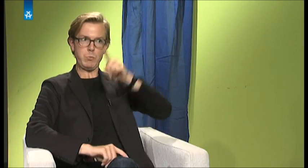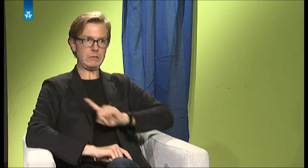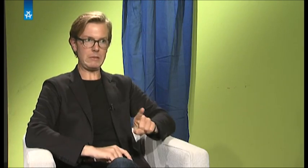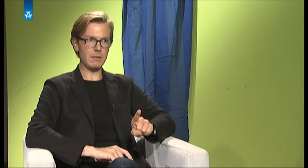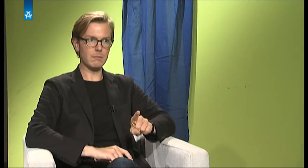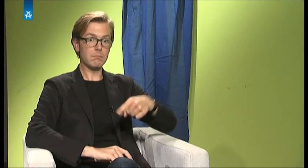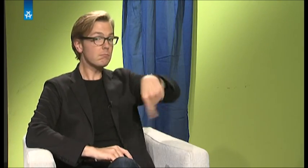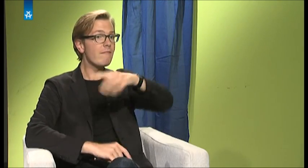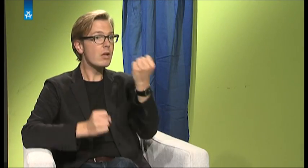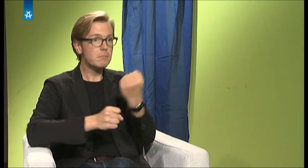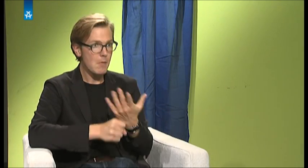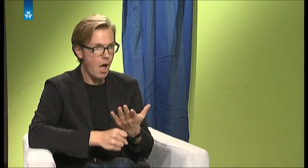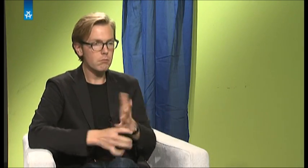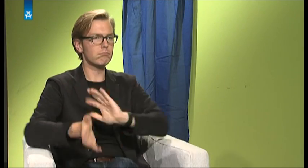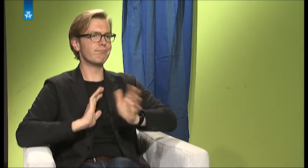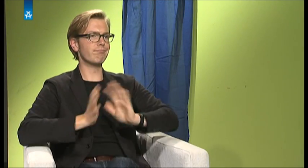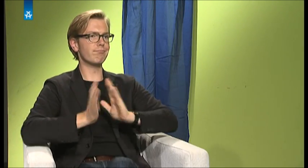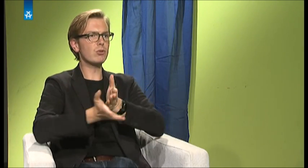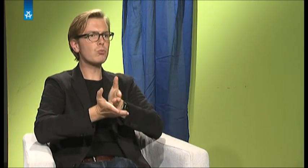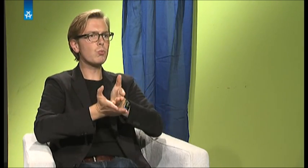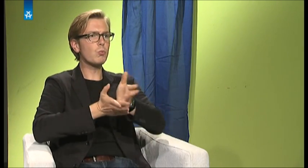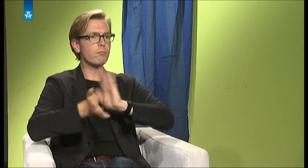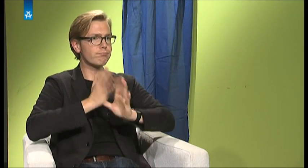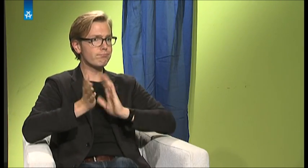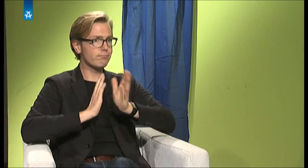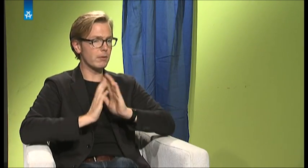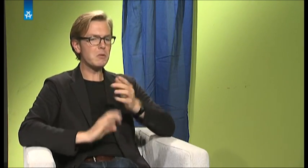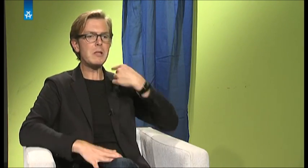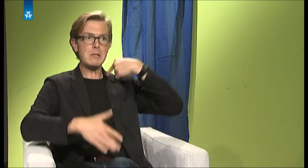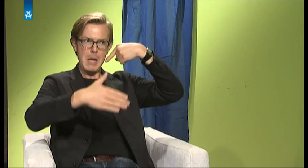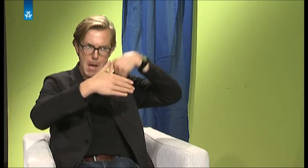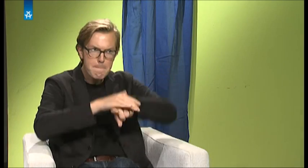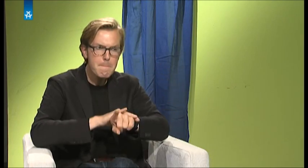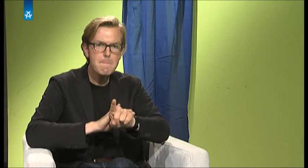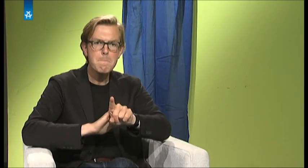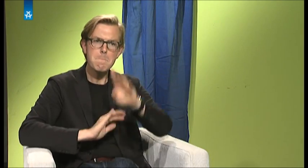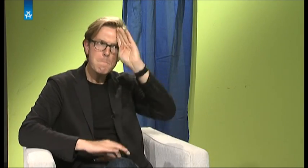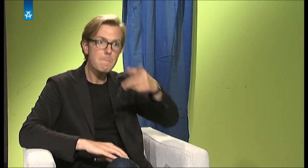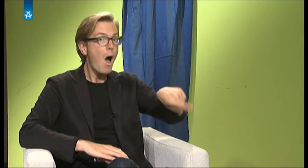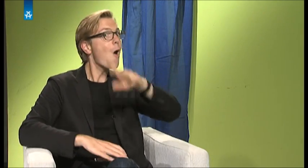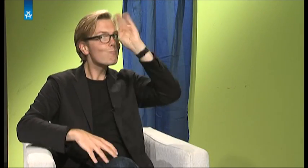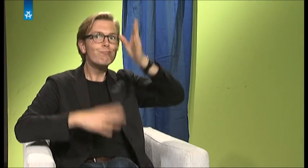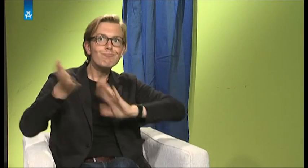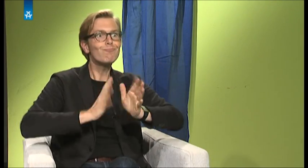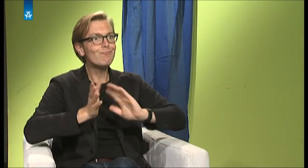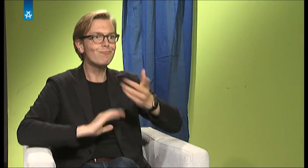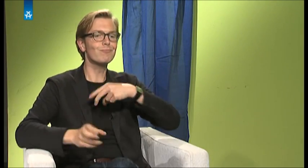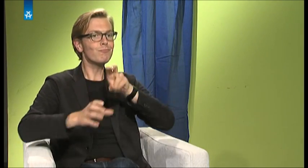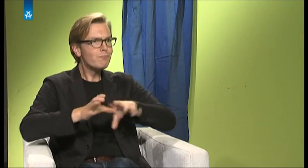durchgehend gebärdensprachliche Kommunikation. Und ich habe mich da einfach hingesetzt. Es gab dann die Vorstellungsrunde und so dieses typische Denken, was taube Menschen